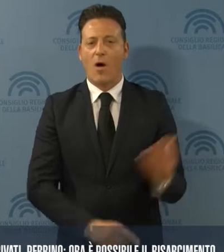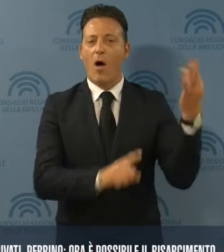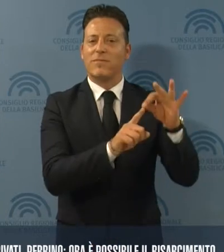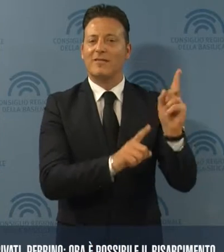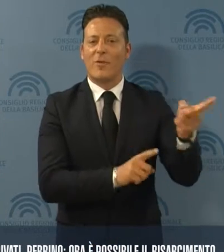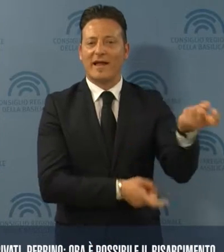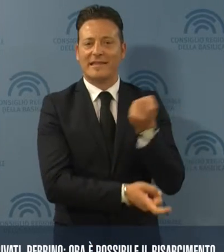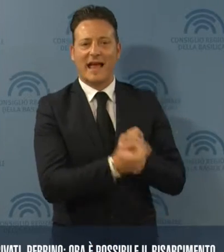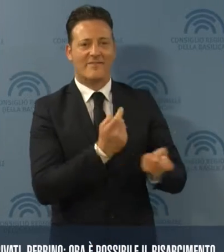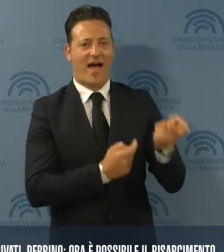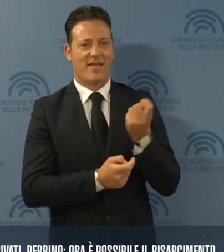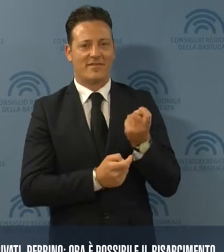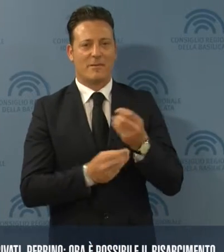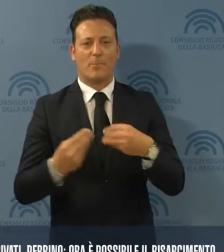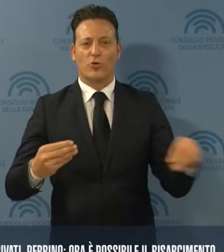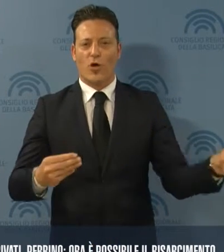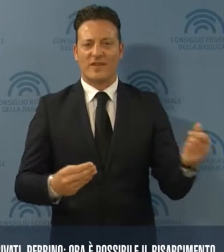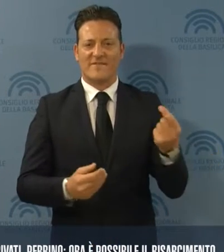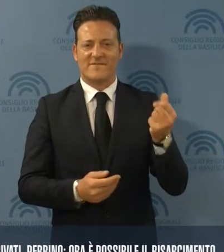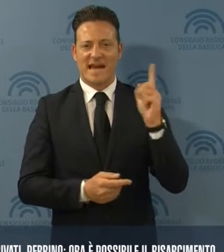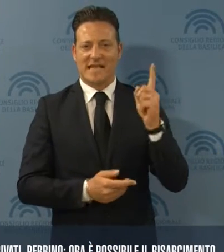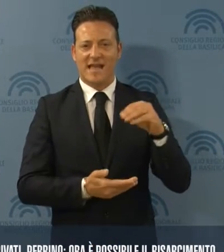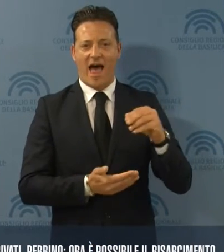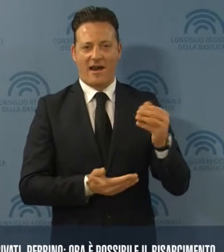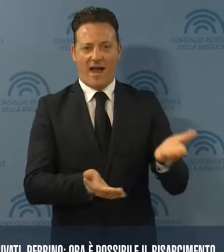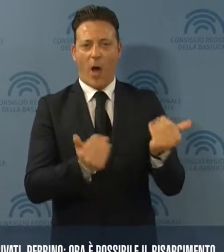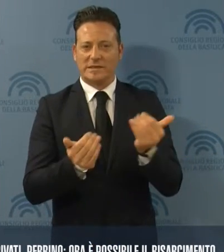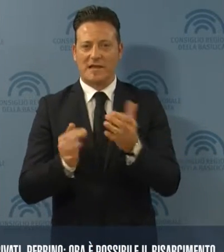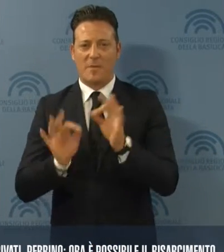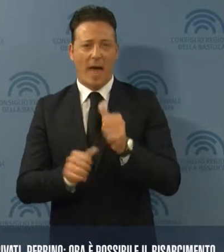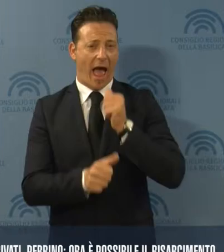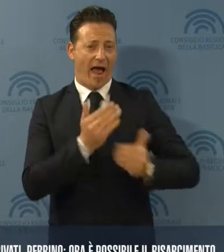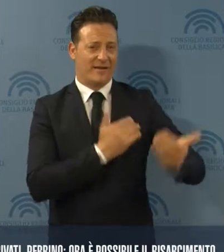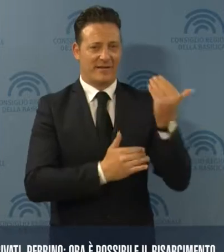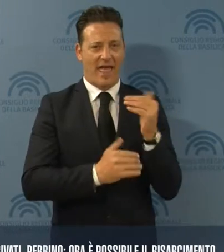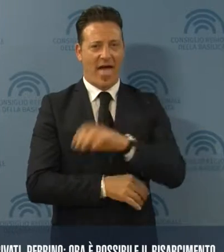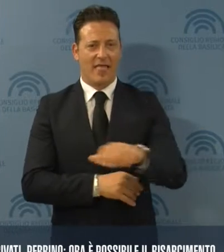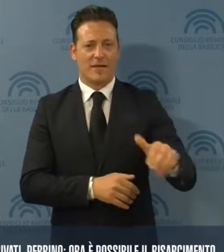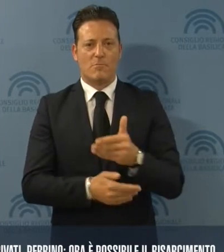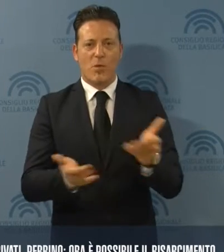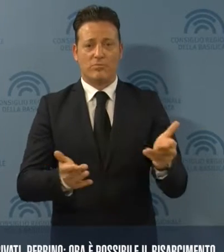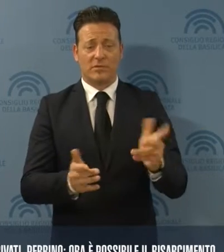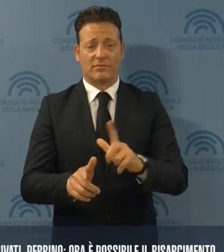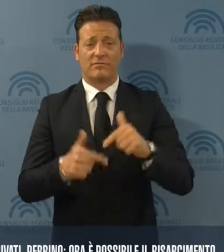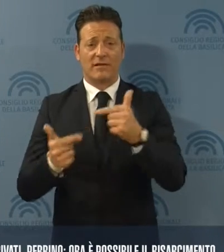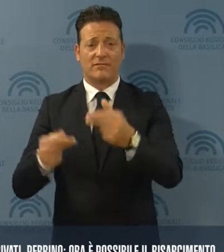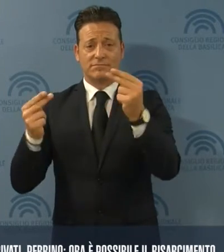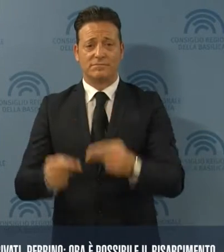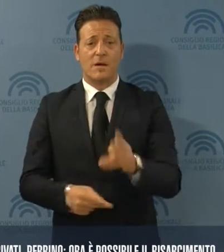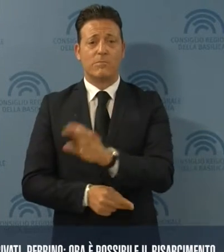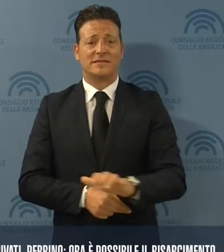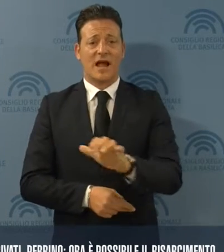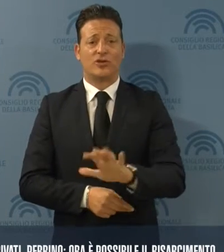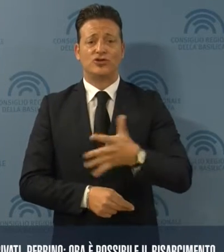dei derivati, prodotti finanziari acquistati negli anni scorsi da molti enti pubblici, è costata alla Regione Basilicata